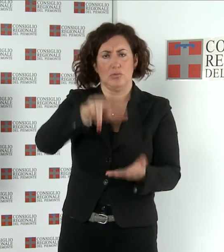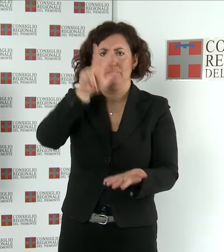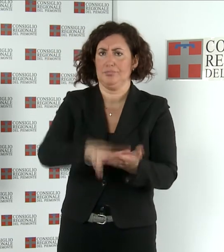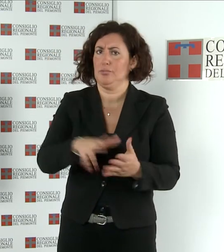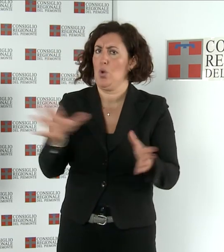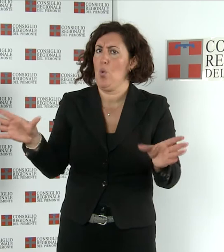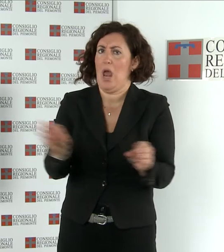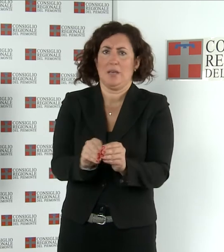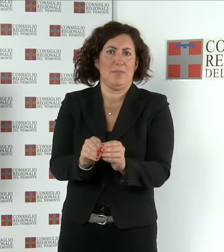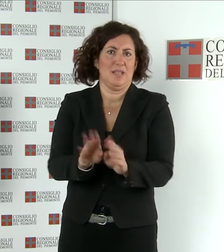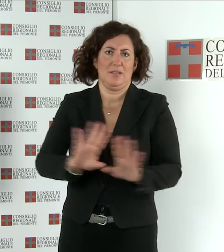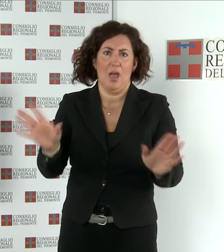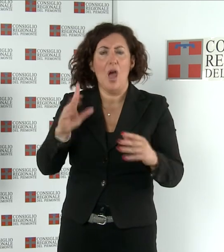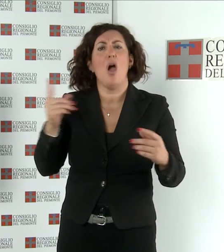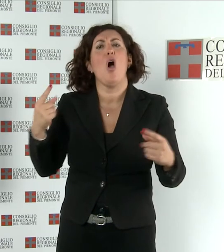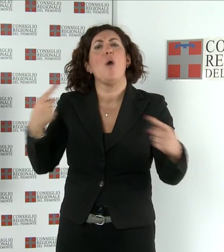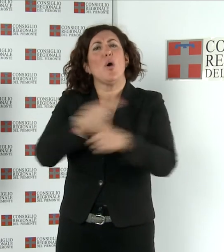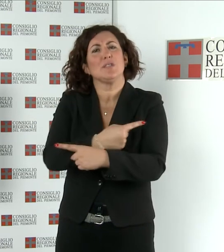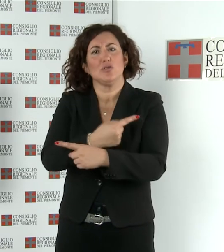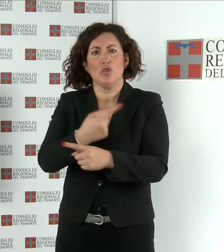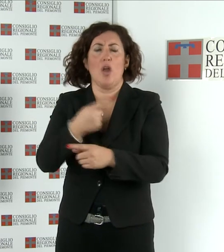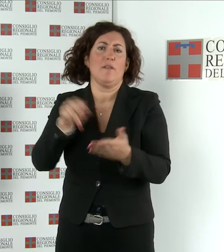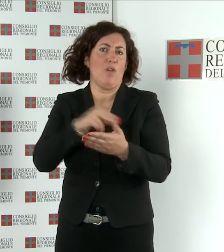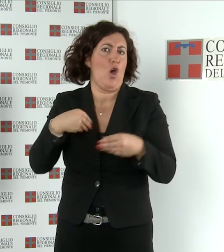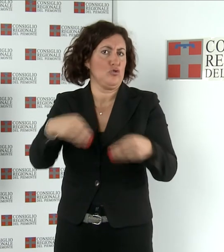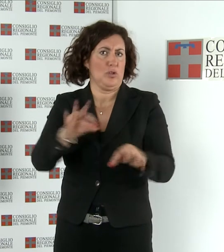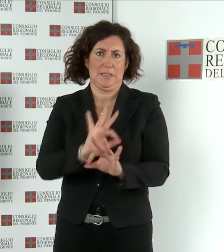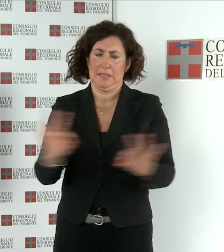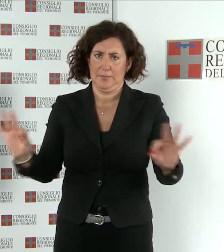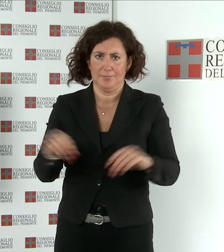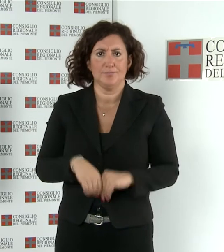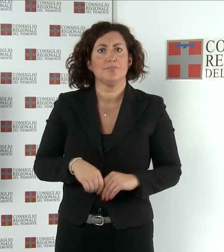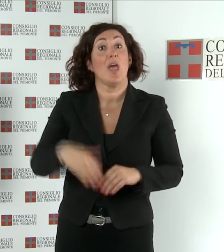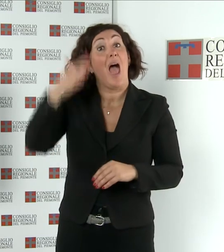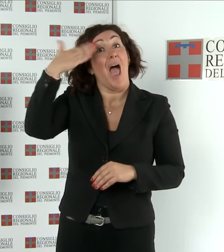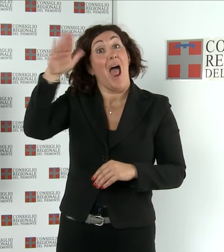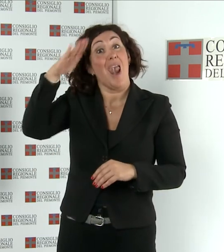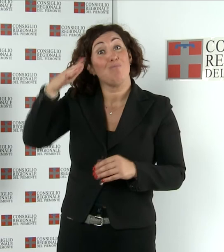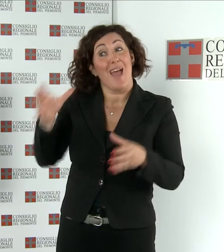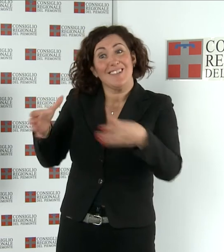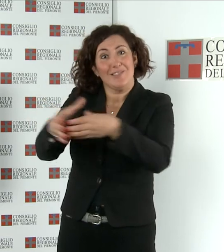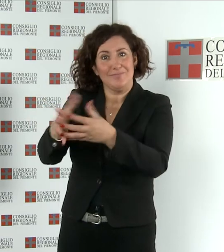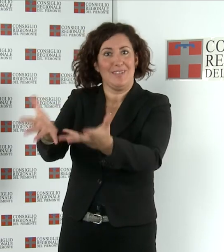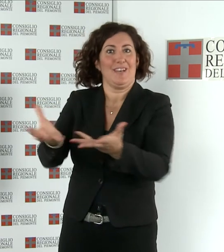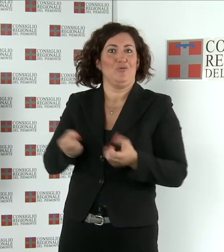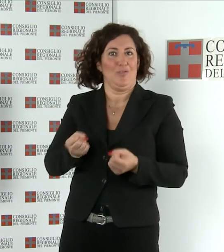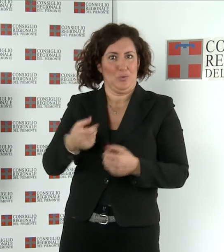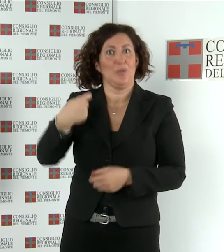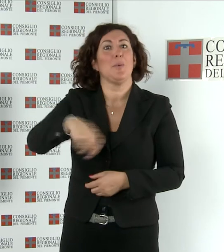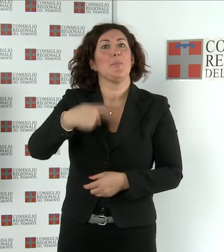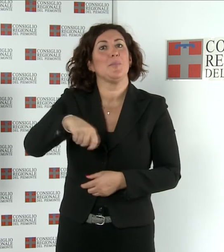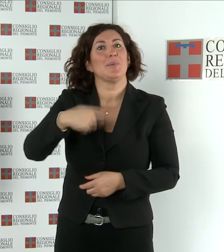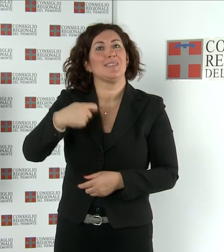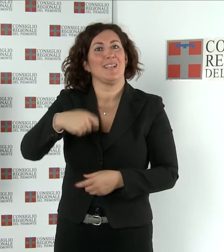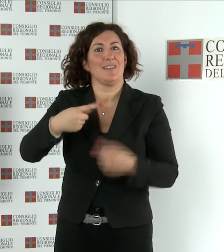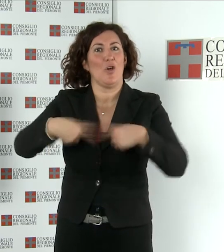opposizioni non hanno partecipato al voto. Ricevuta delegazione albanese Il Presidente del Consiglio regionale Valerio Cattaneo con